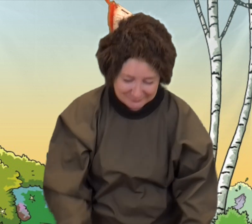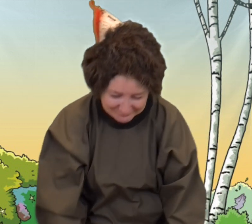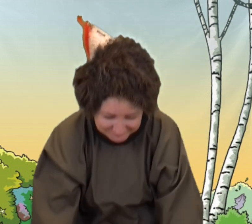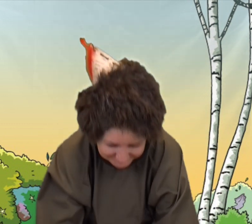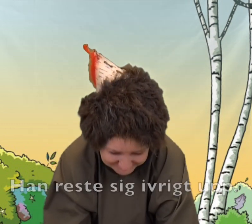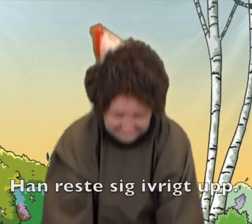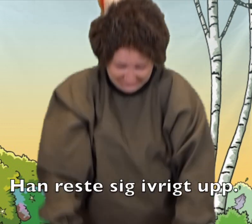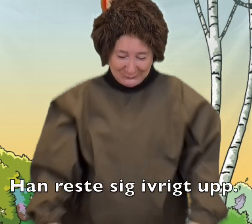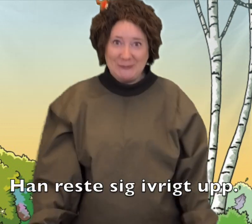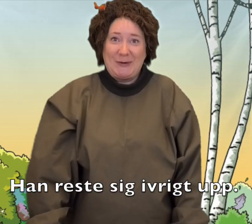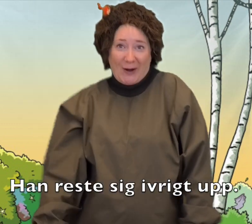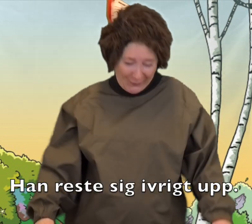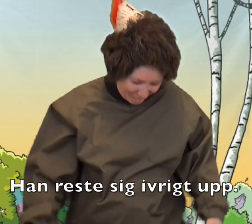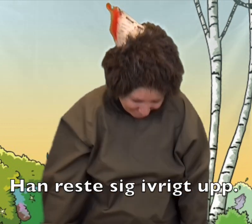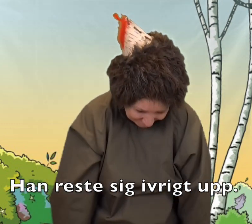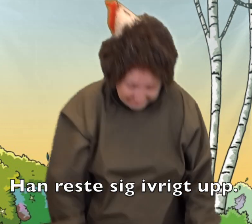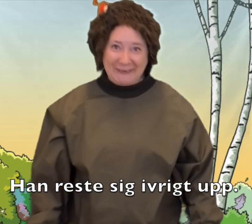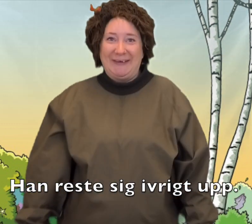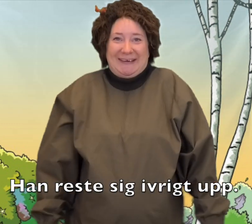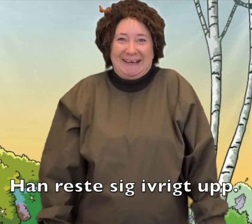Han reste sig ivrigt upp.